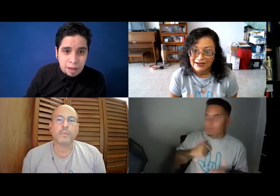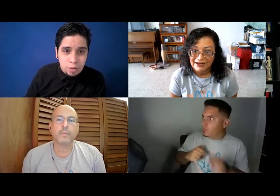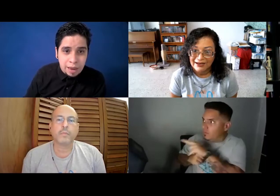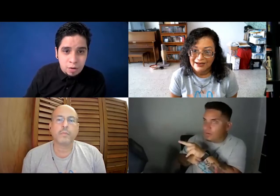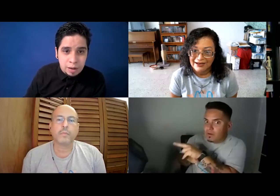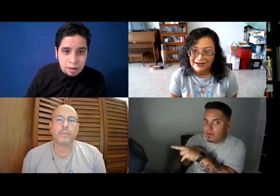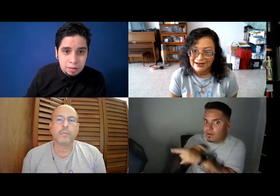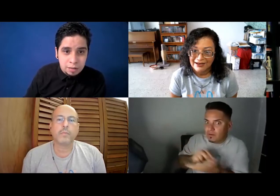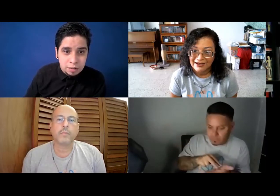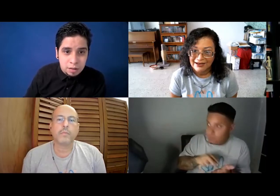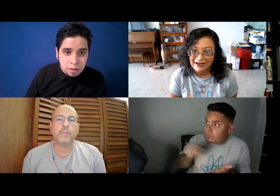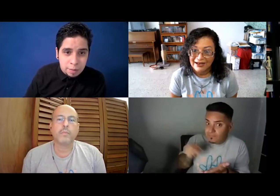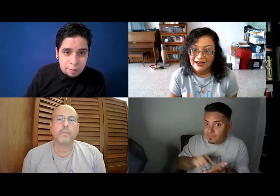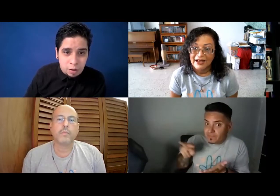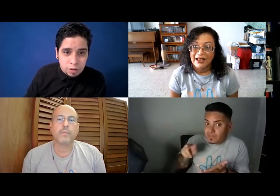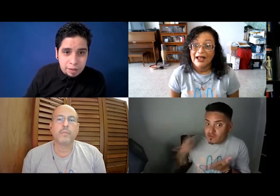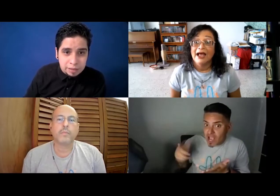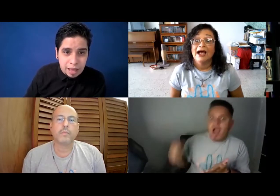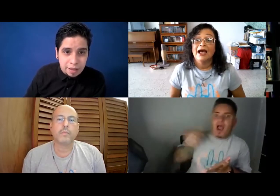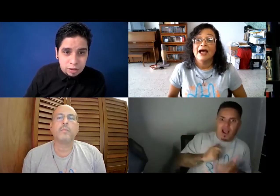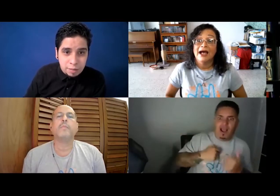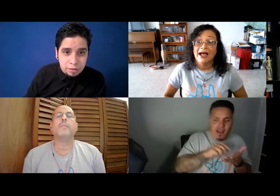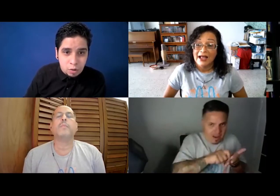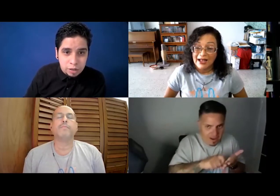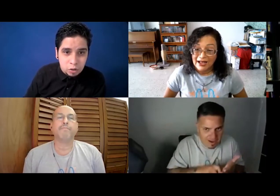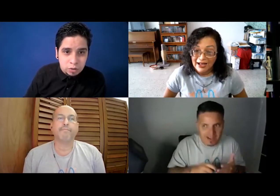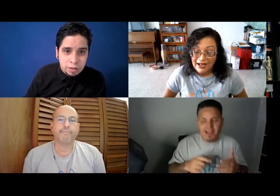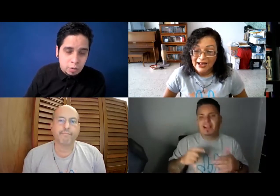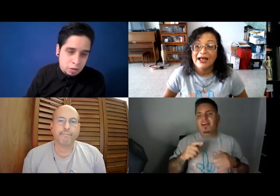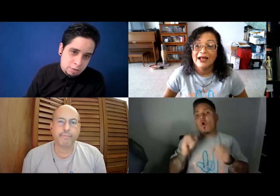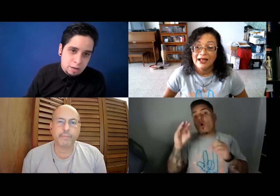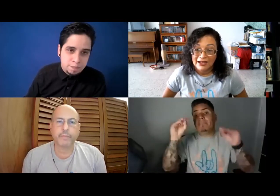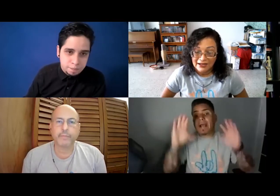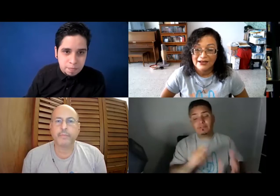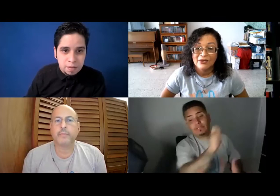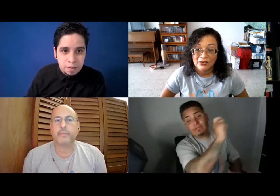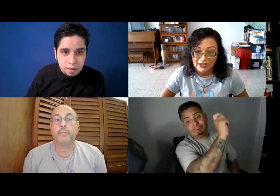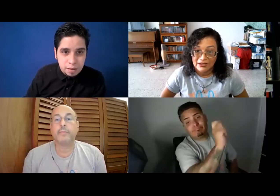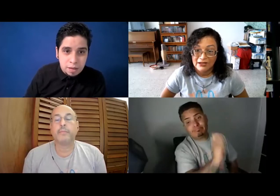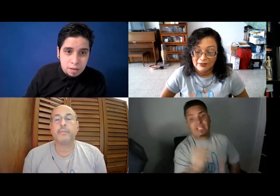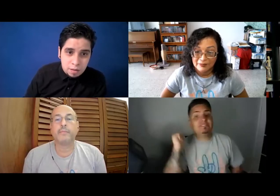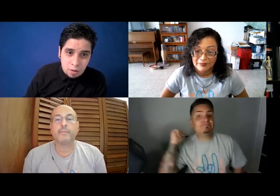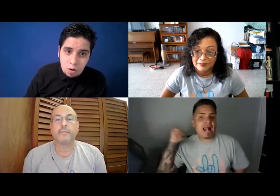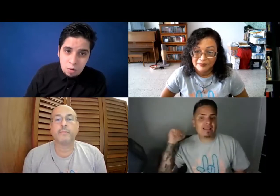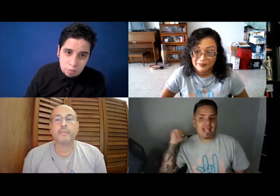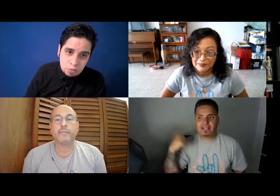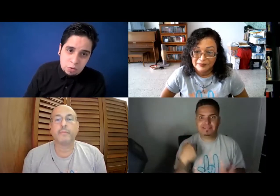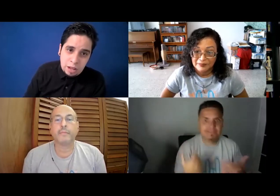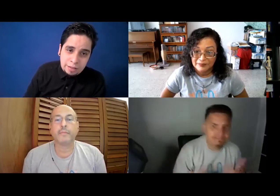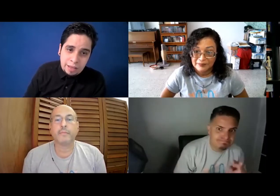ayuda a ellos, ¿verdad? Le pedían cosas prestadas, esto está bien, está correcto, entonces lo escribía. O, entonces, a